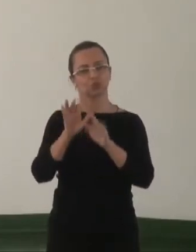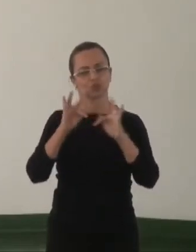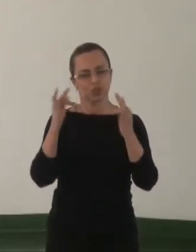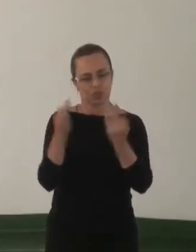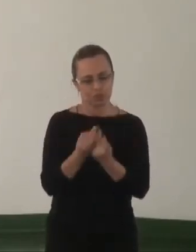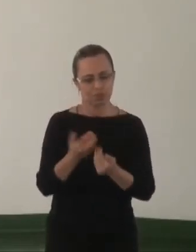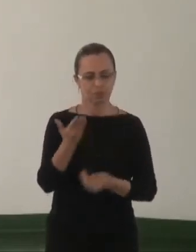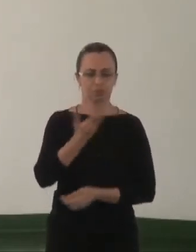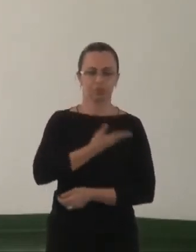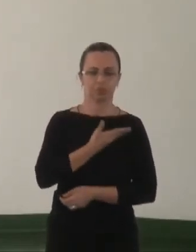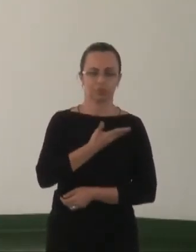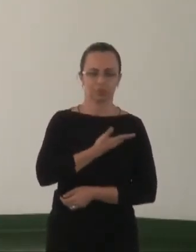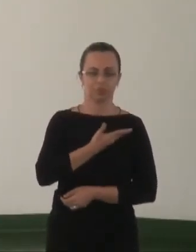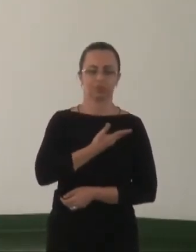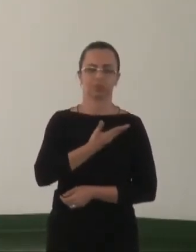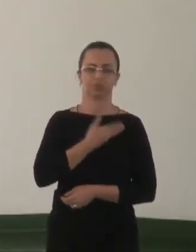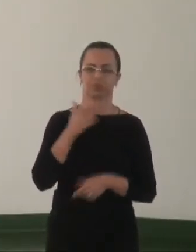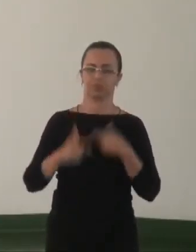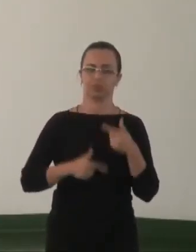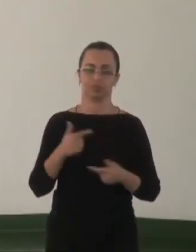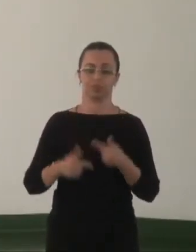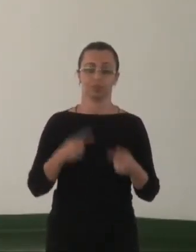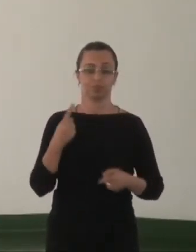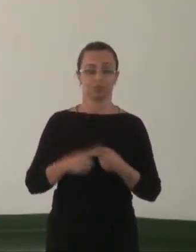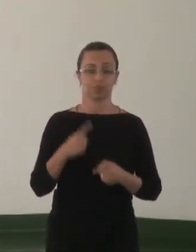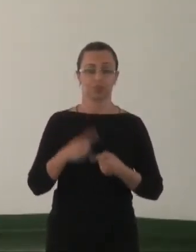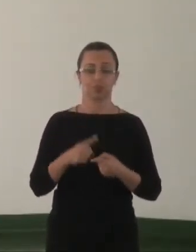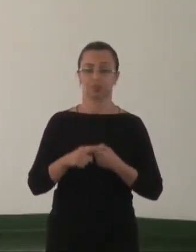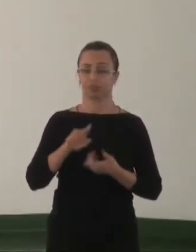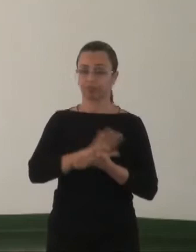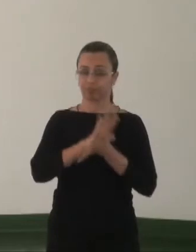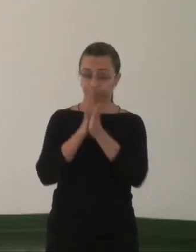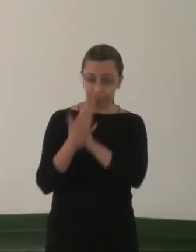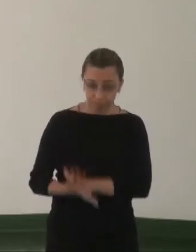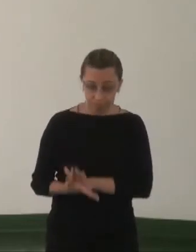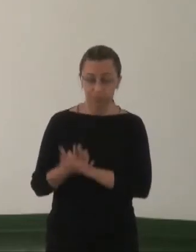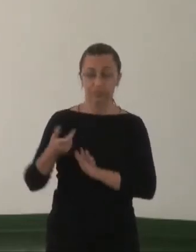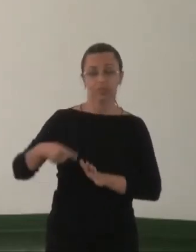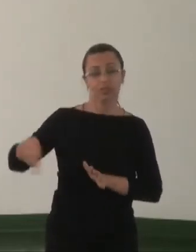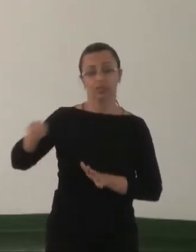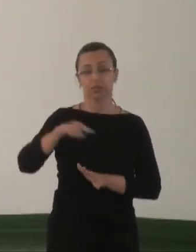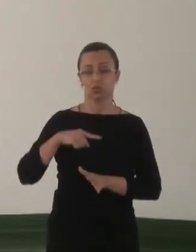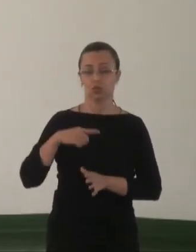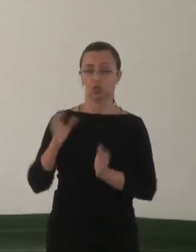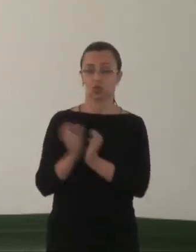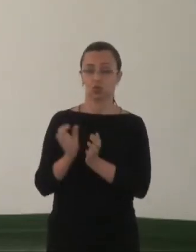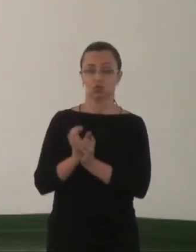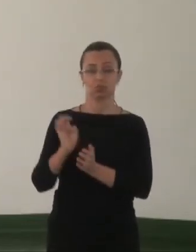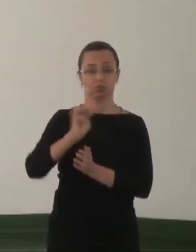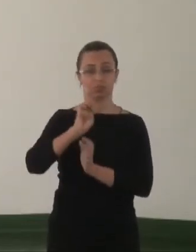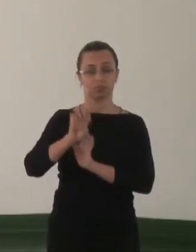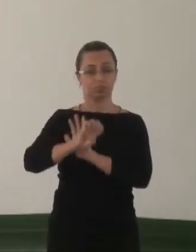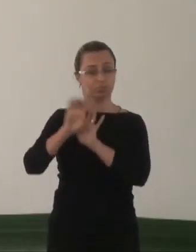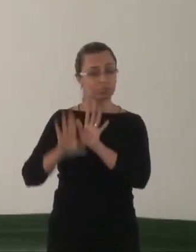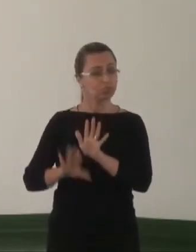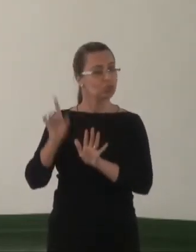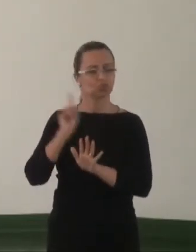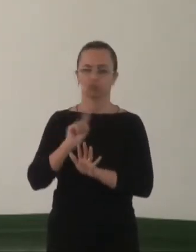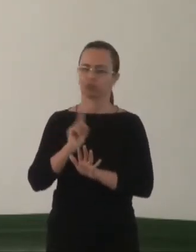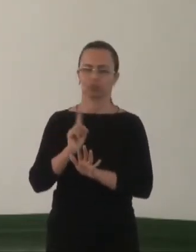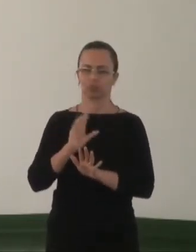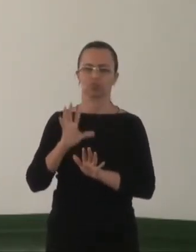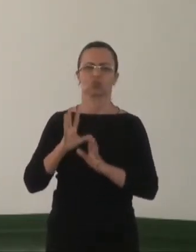amigos, aos seus colegas de trabalho. Porque a homofobia não atinge só apenas a comunidade LGBT, ela atinge toda uma